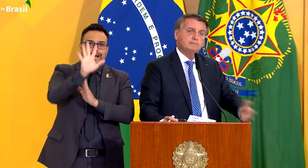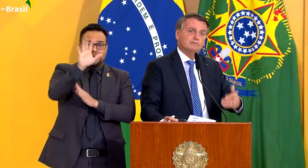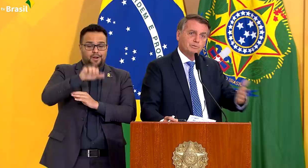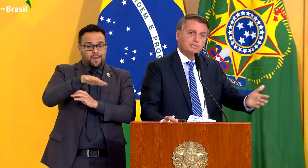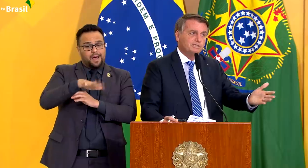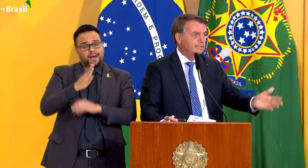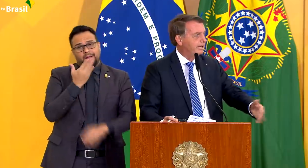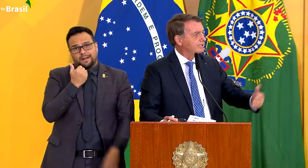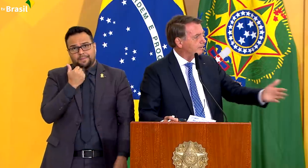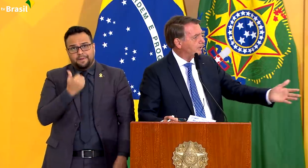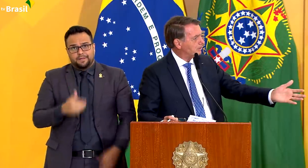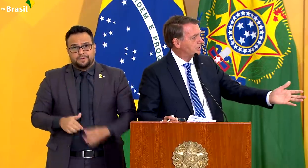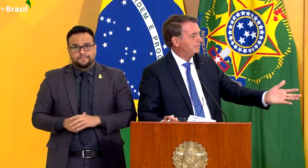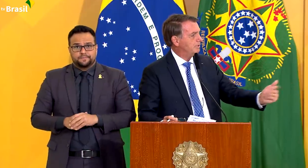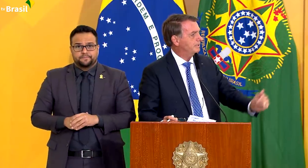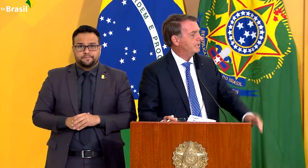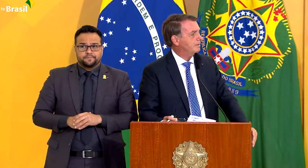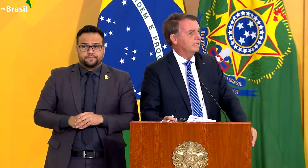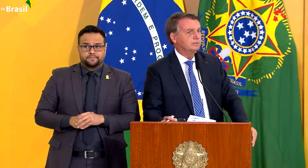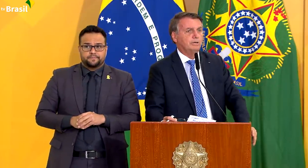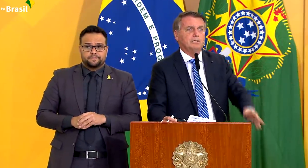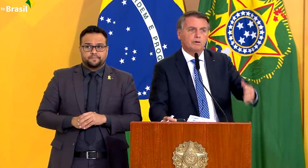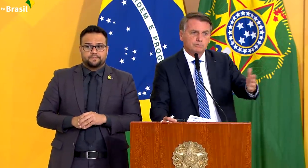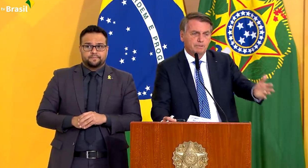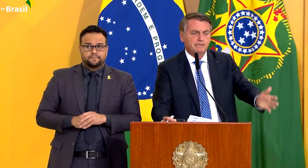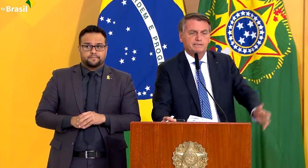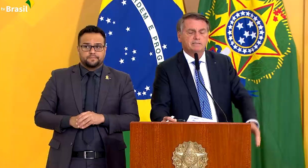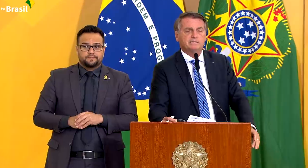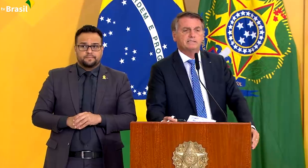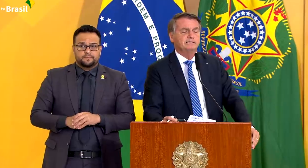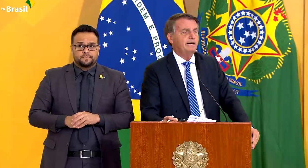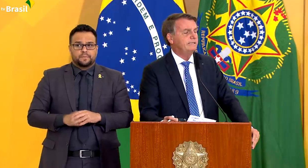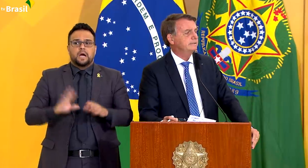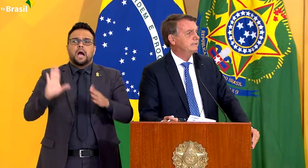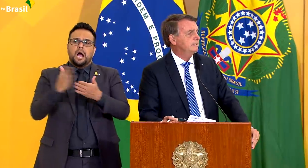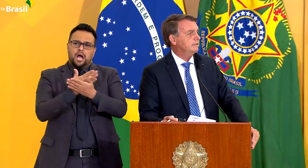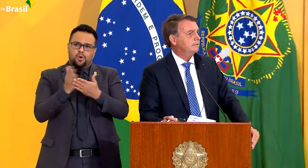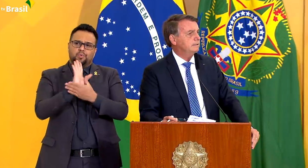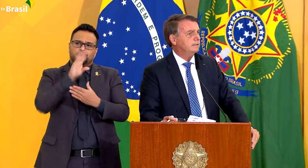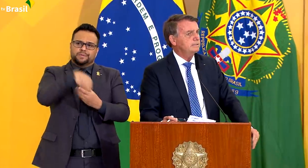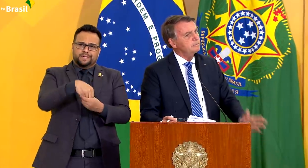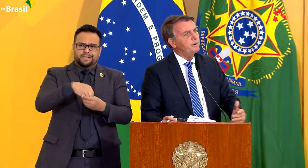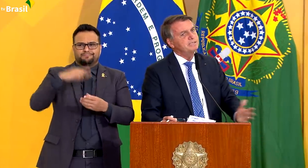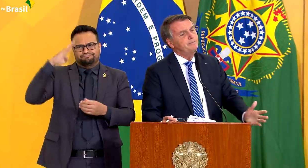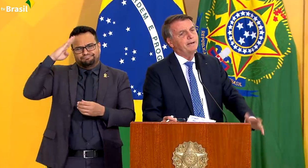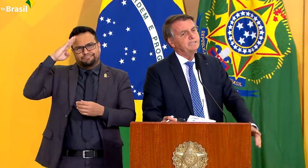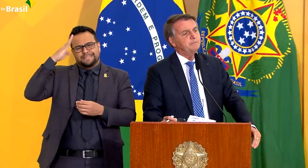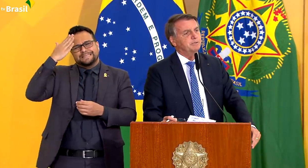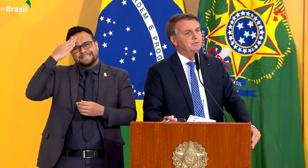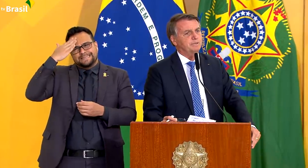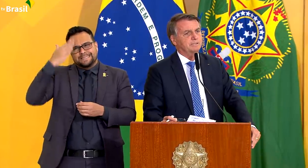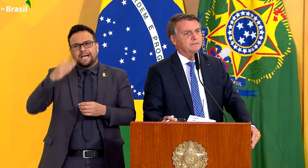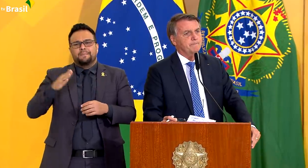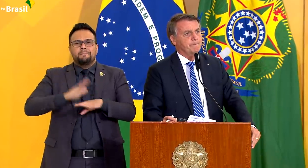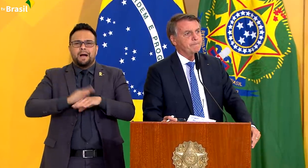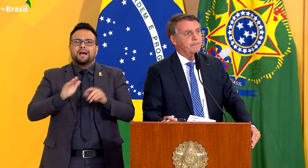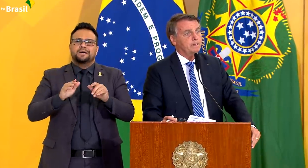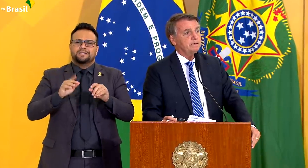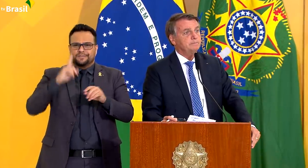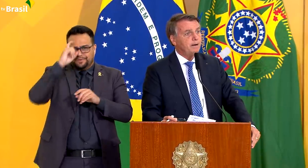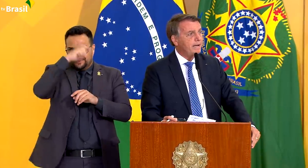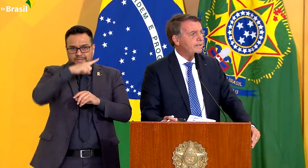E, como disse, quem já prestou serviço imitado obrigatório, alguns já passaram necessidade, a gente não pode desamparar essas pessoas,